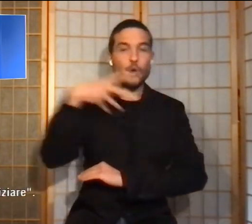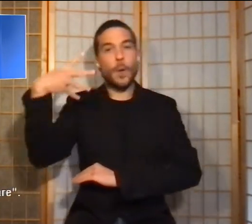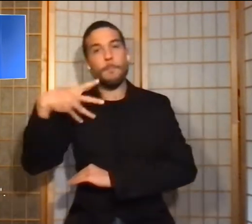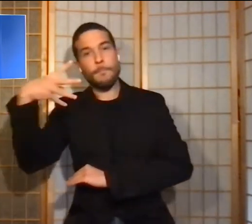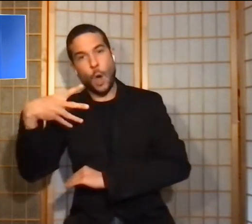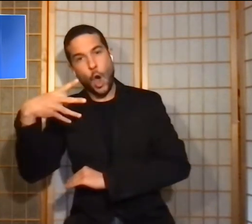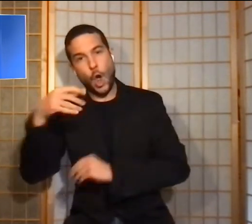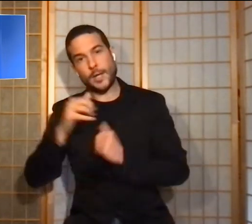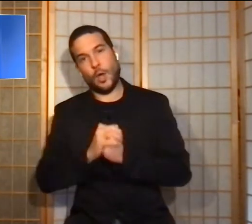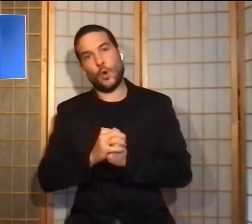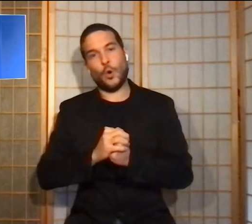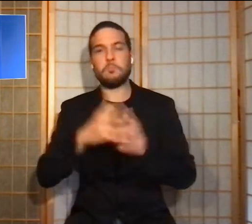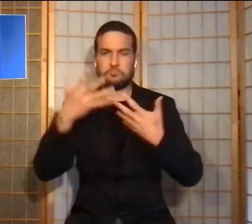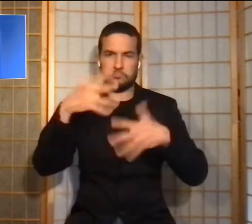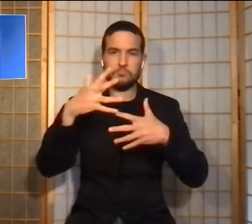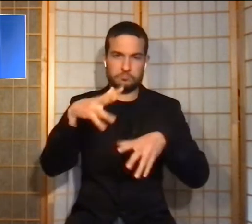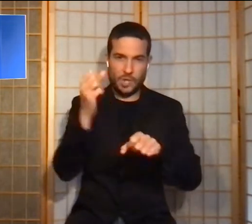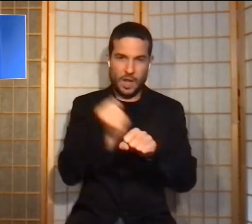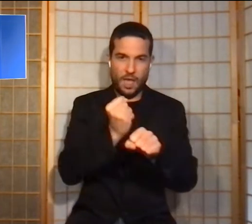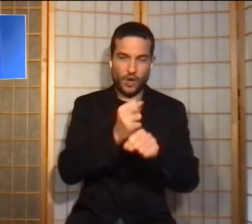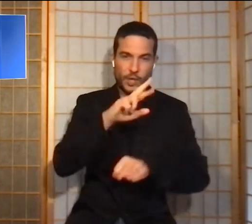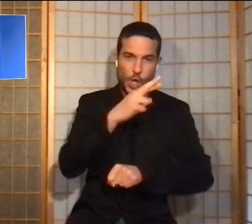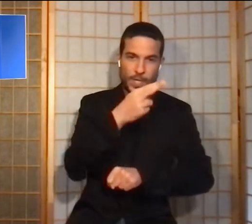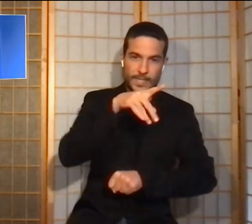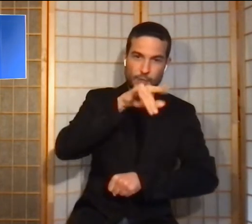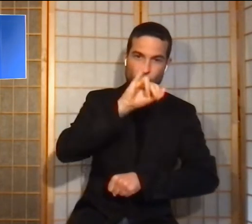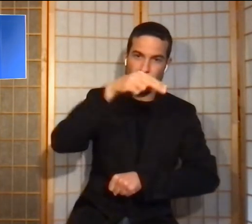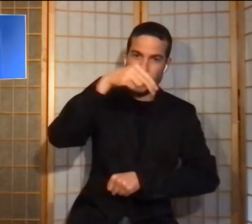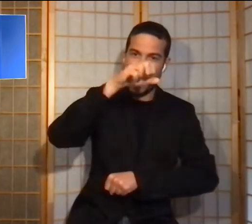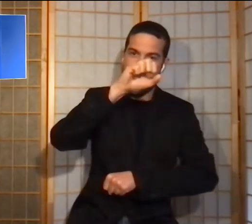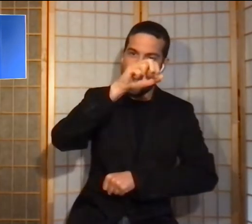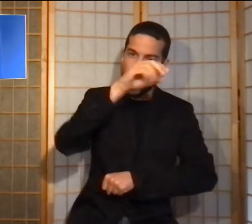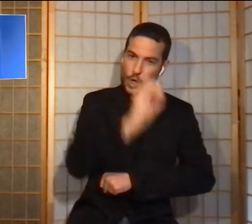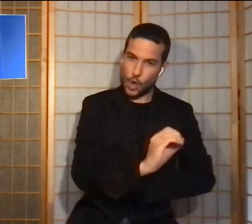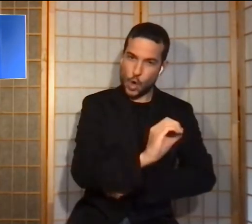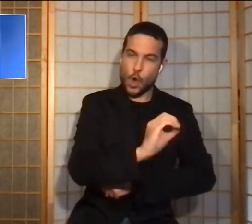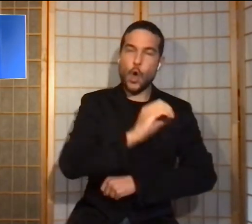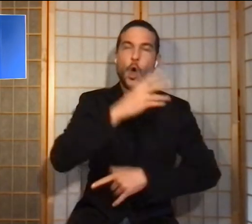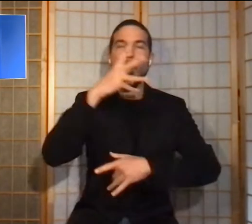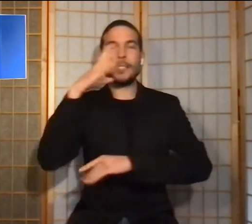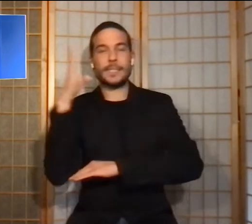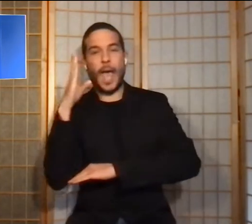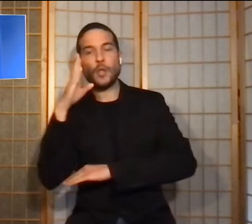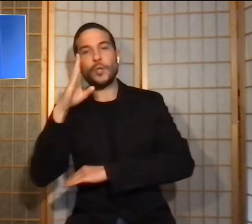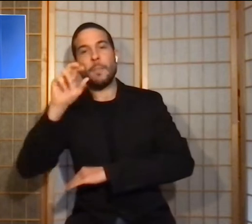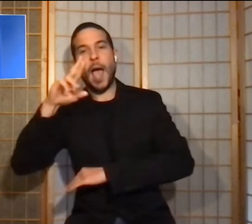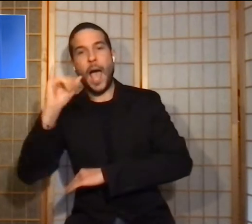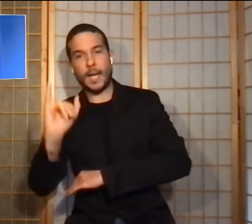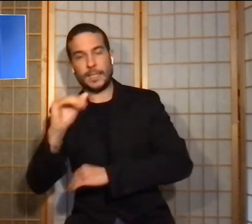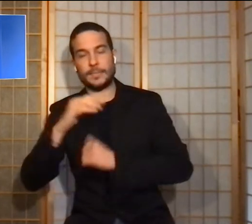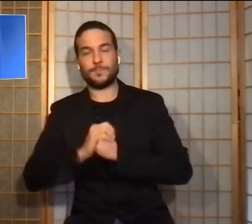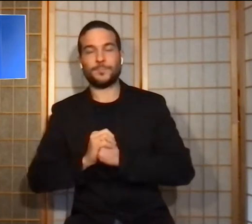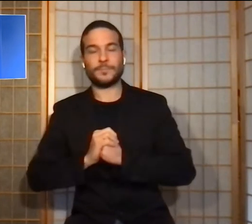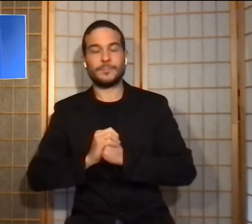Abbiamo lavorato poi con Renzo Piano per lo stadio di Bari. La cosa che ci